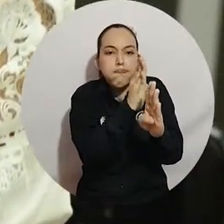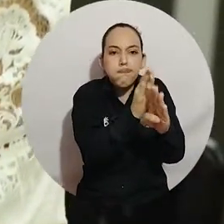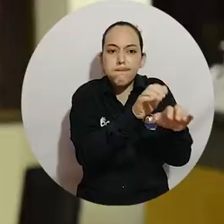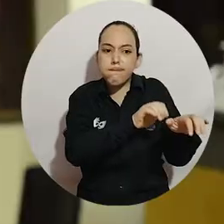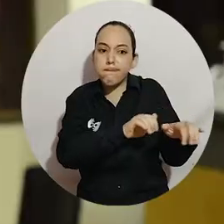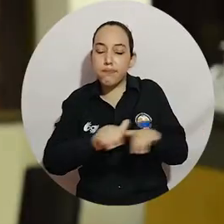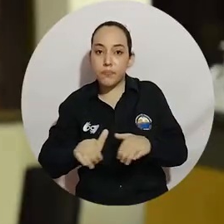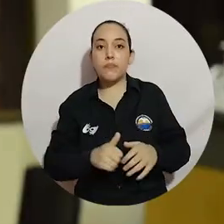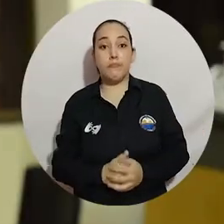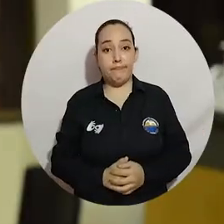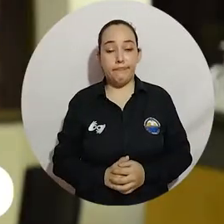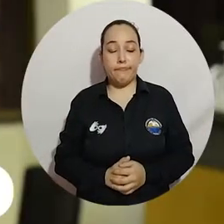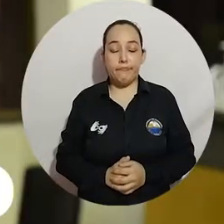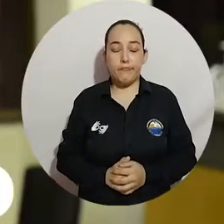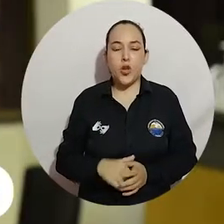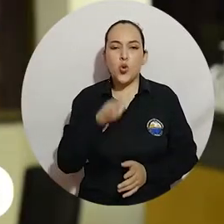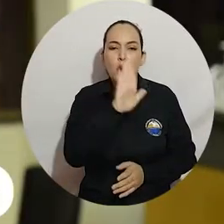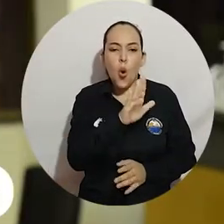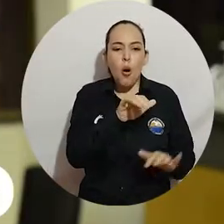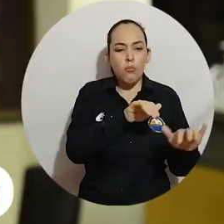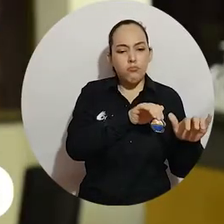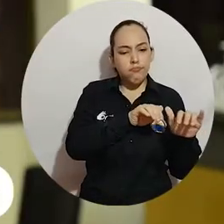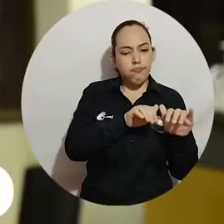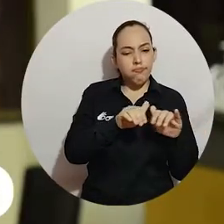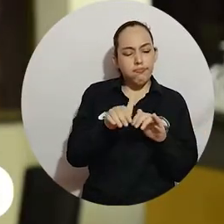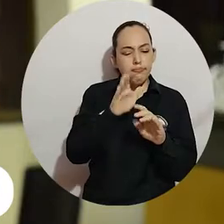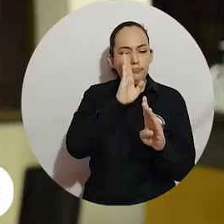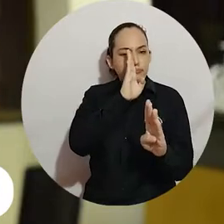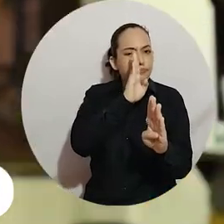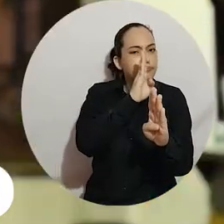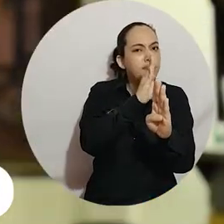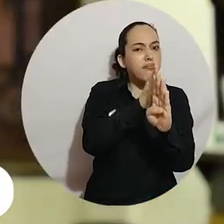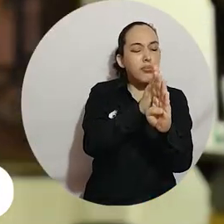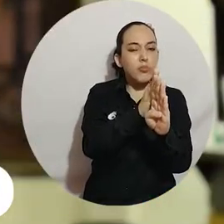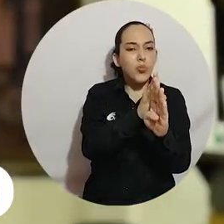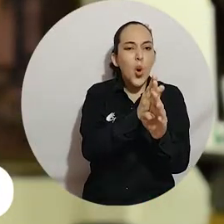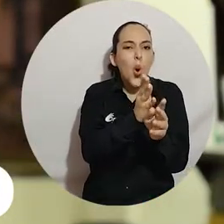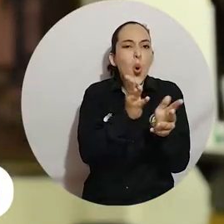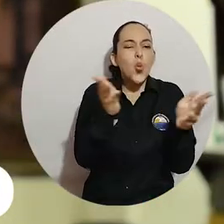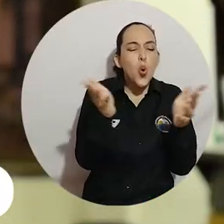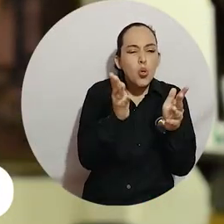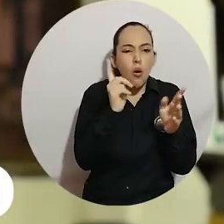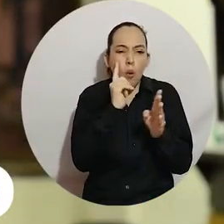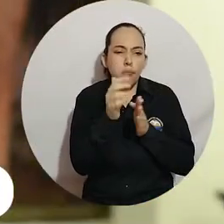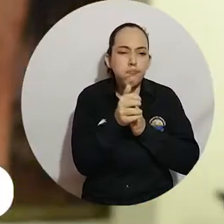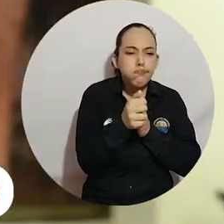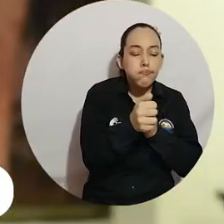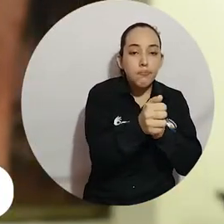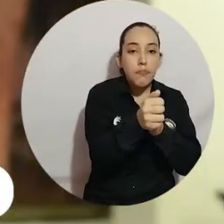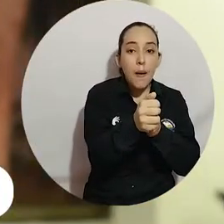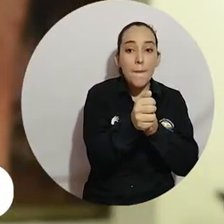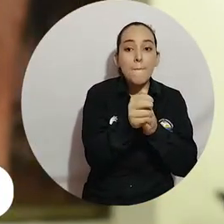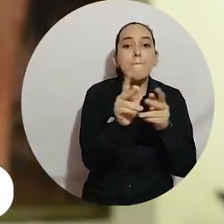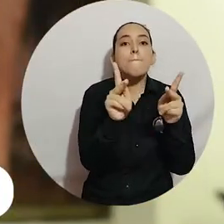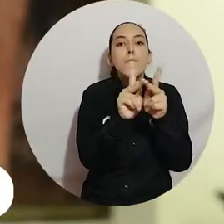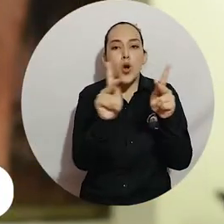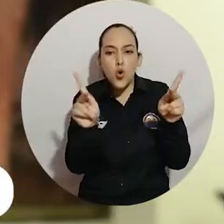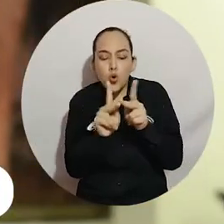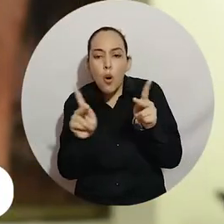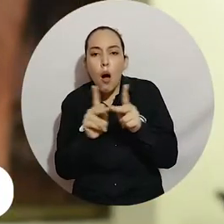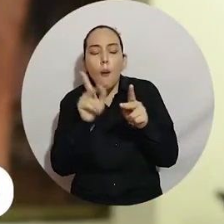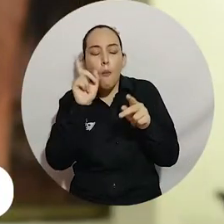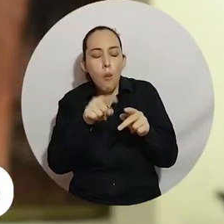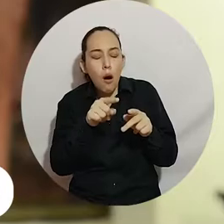formulación. Significa tener una ruta clara de accionar, qué debemos direccionar para que las personas